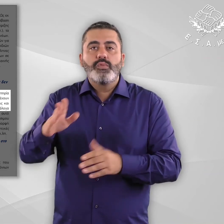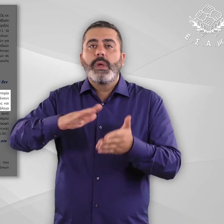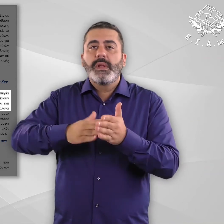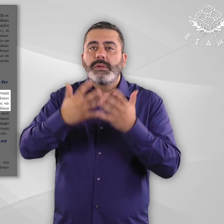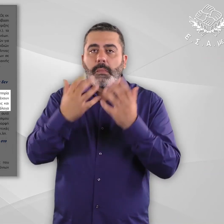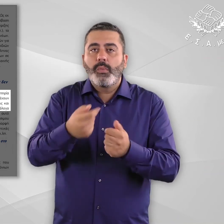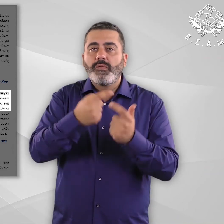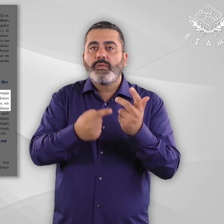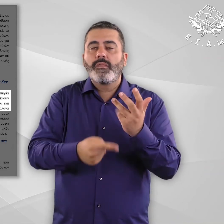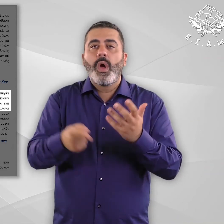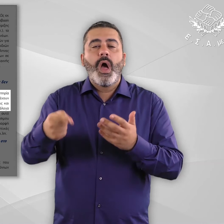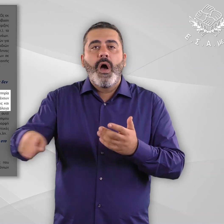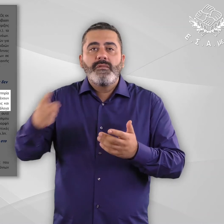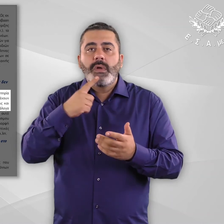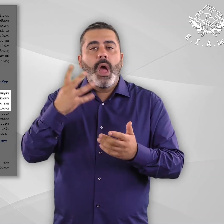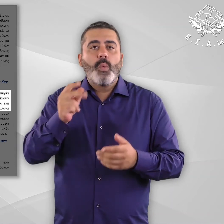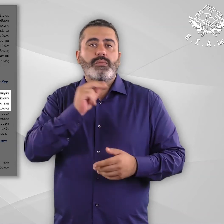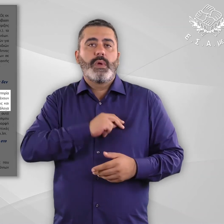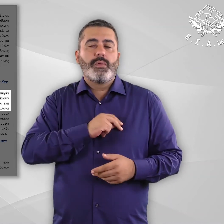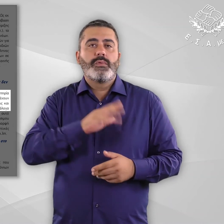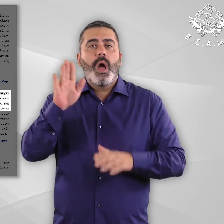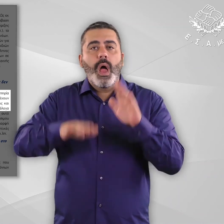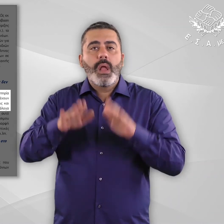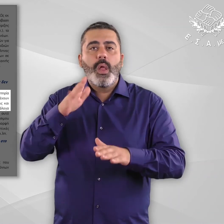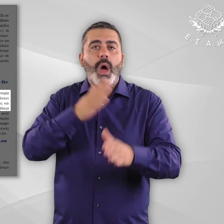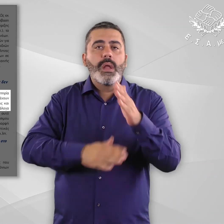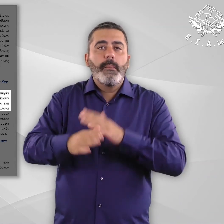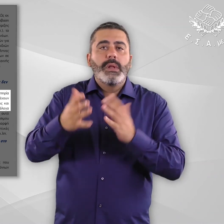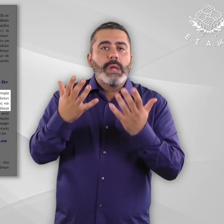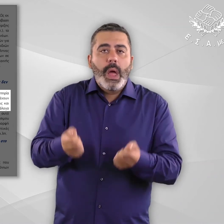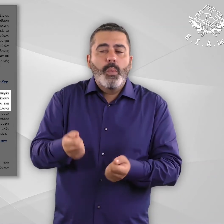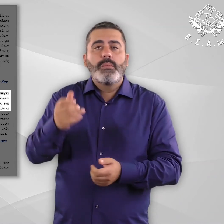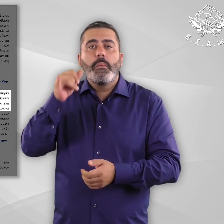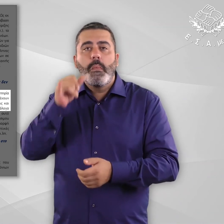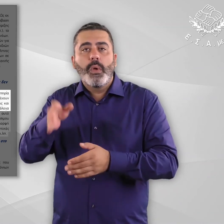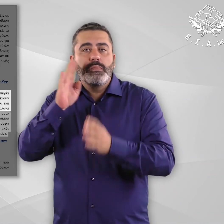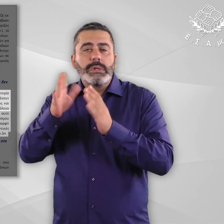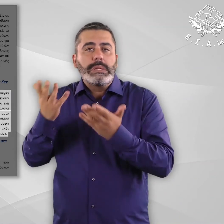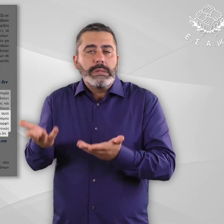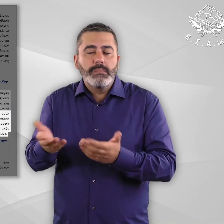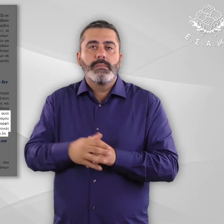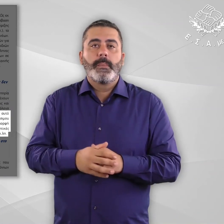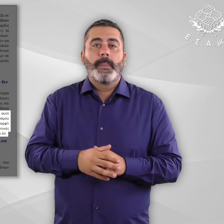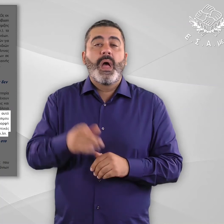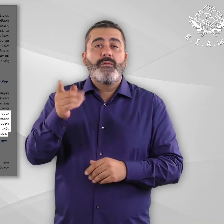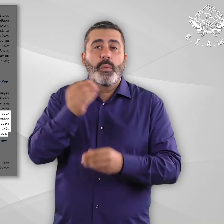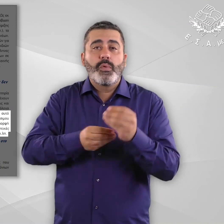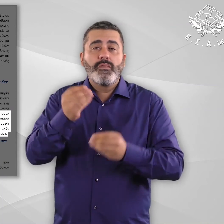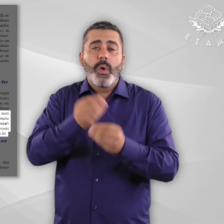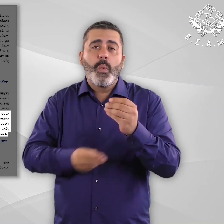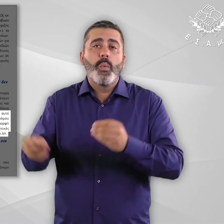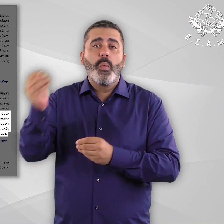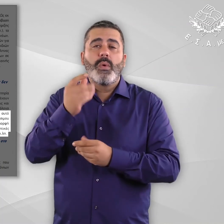τους και υπηρεσίες από τις οποίες θα μπορούσαν να ωφεληθούν ανάλογα με την αναπηρία και χρόνια πάθησή τους. Το πρόβλημα αυτό